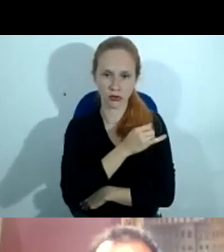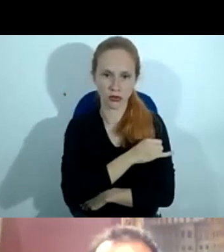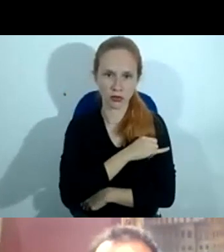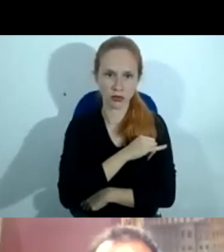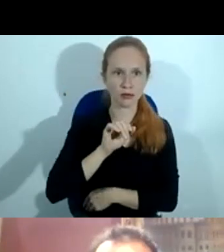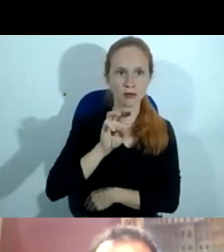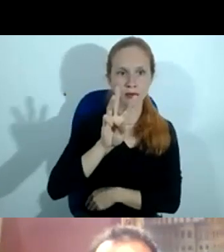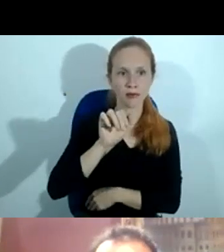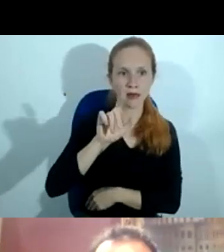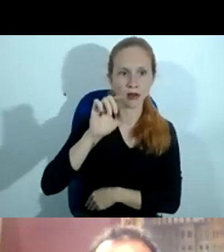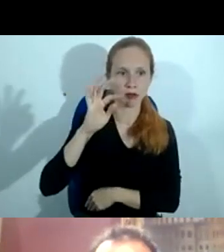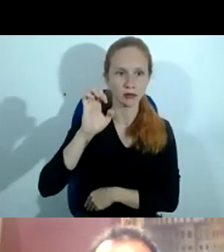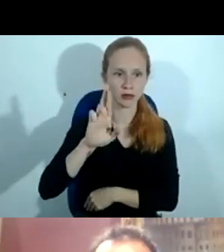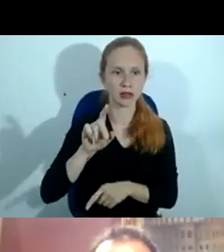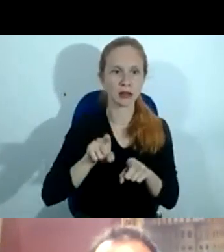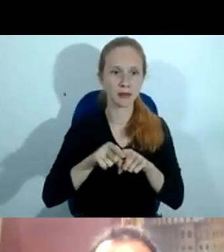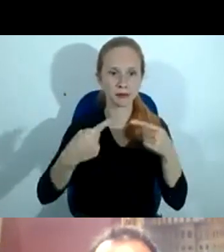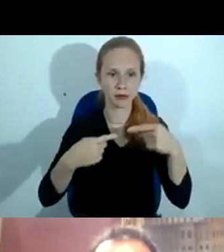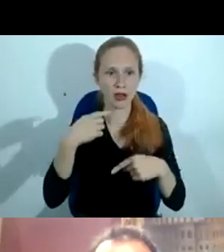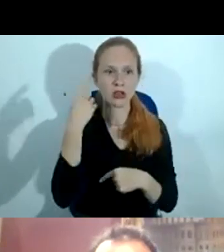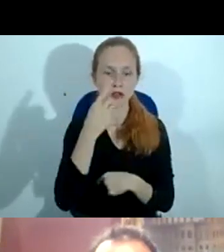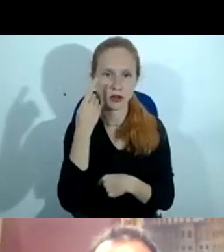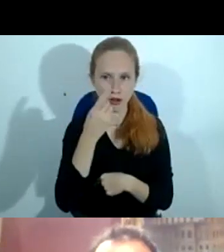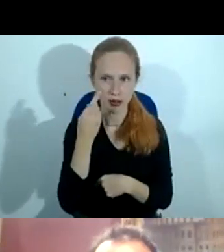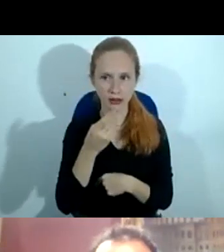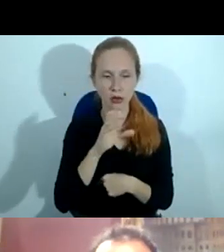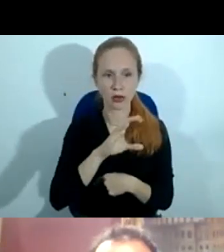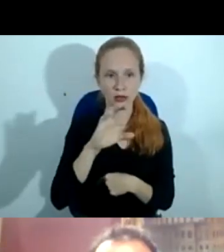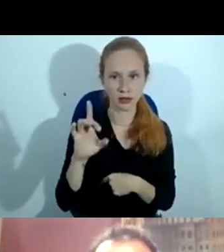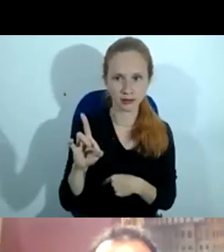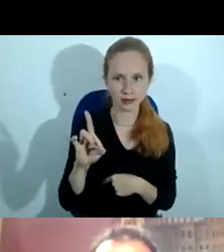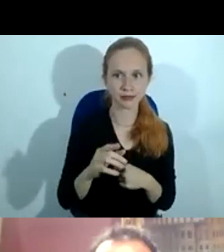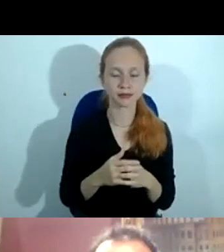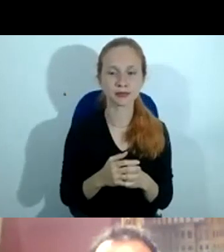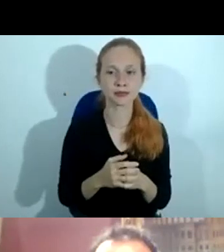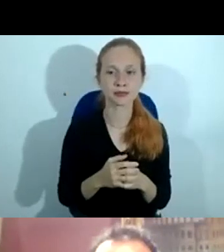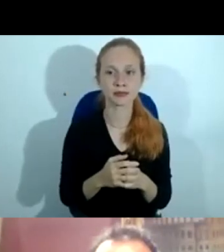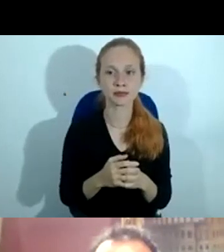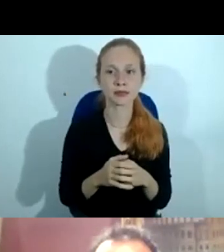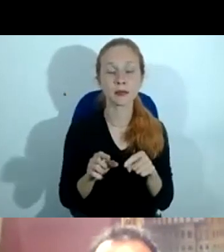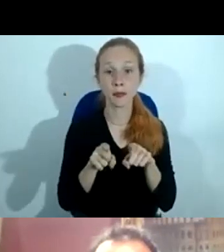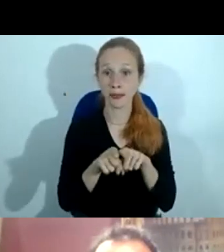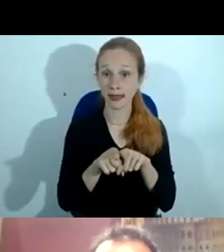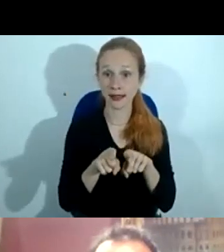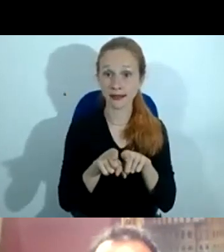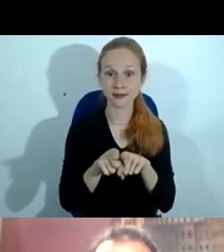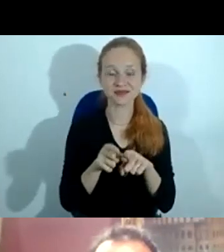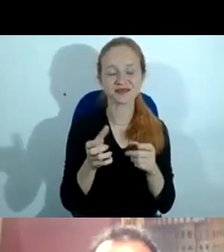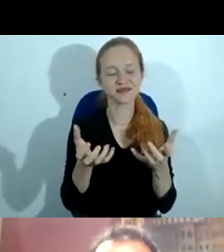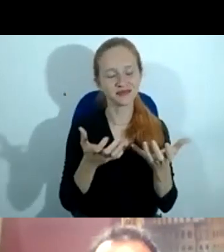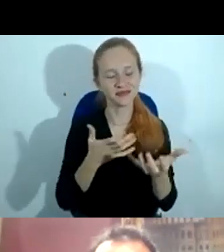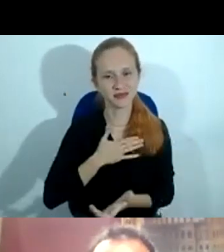debatedor do nosso evento, advogado, o nosso coordenador, né? E também a querida